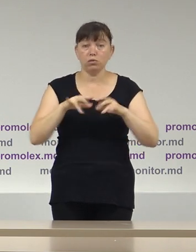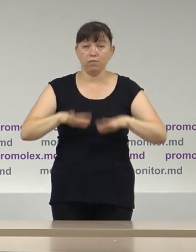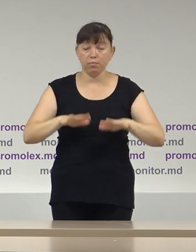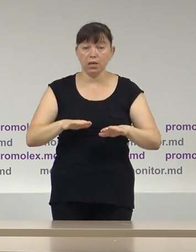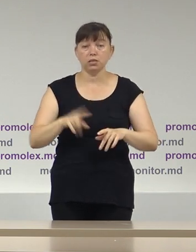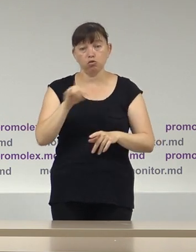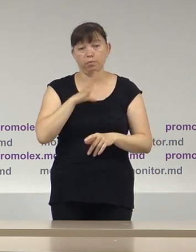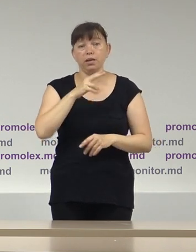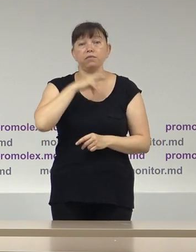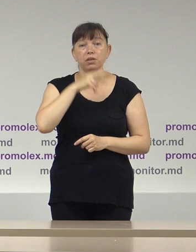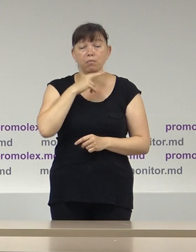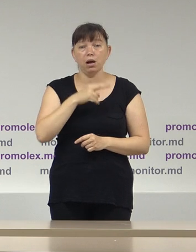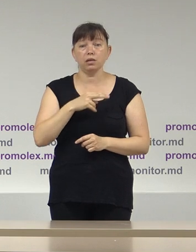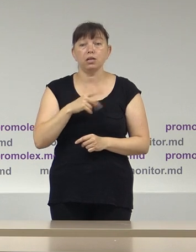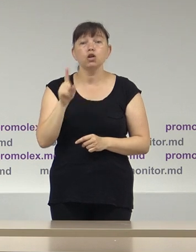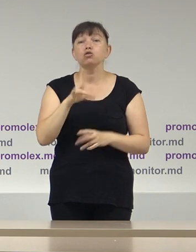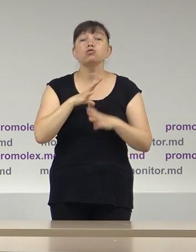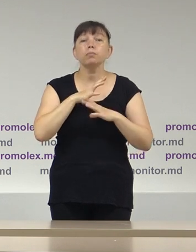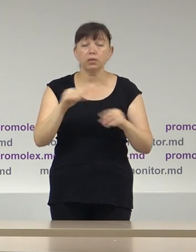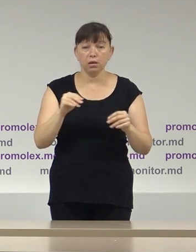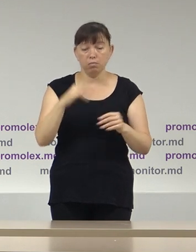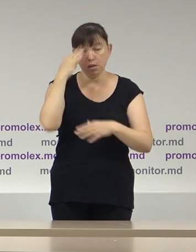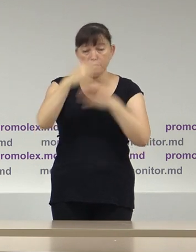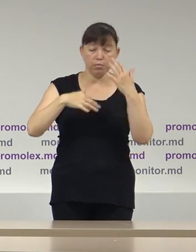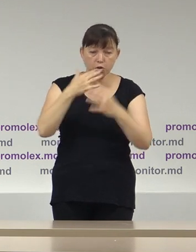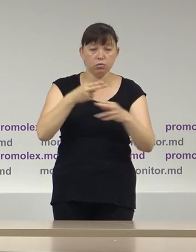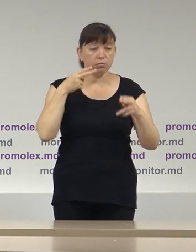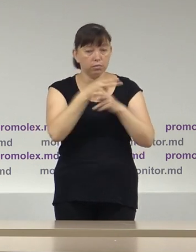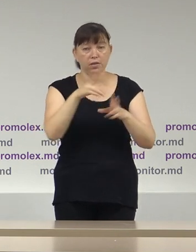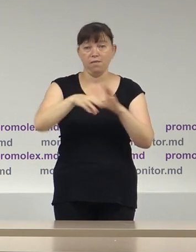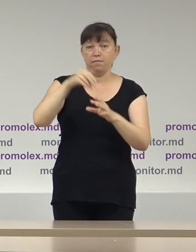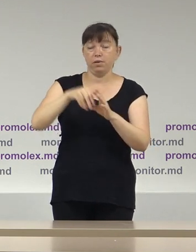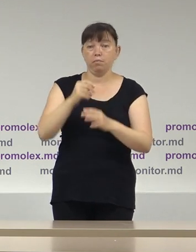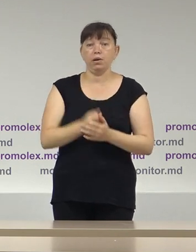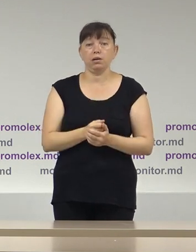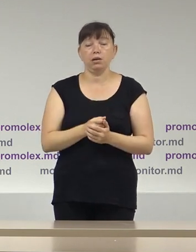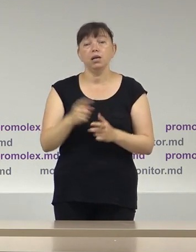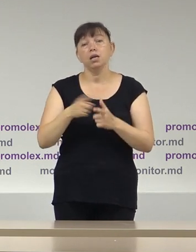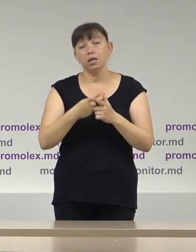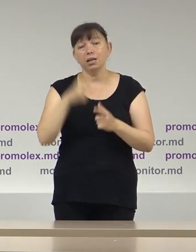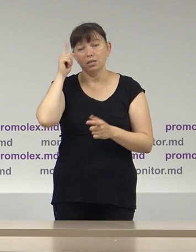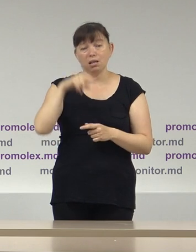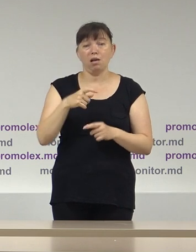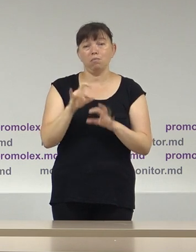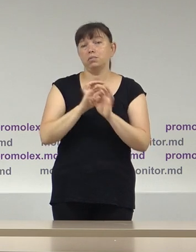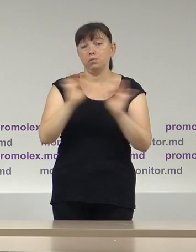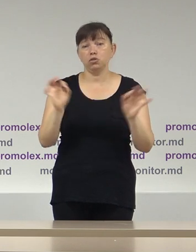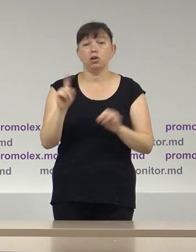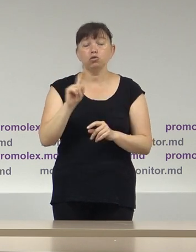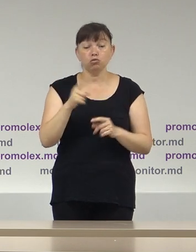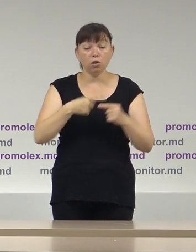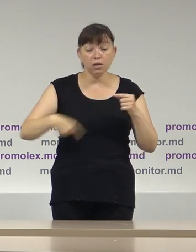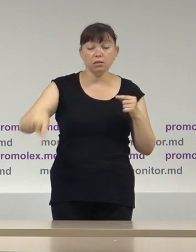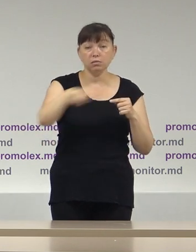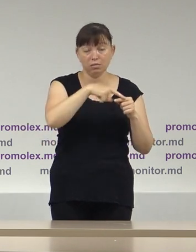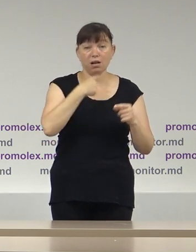să fie atentie ca să nu fie perturbat însăși procesul electoral, ori, cunoaștem foarte bine că în rază